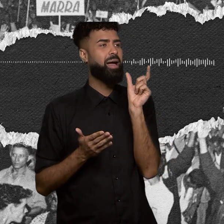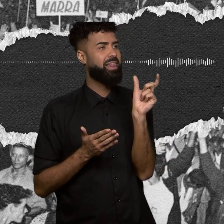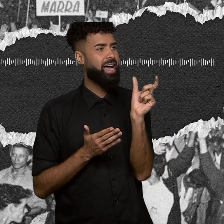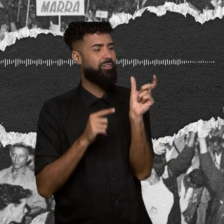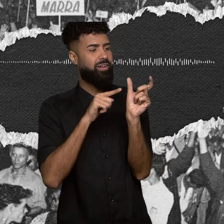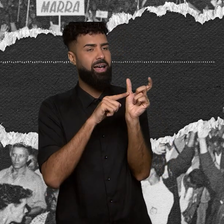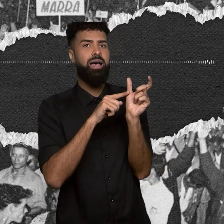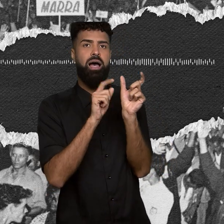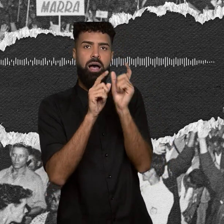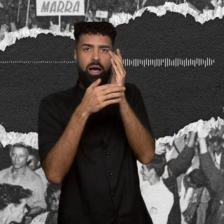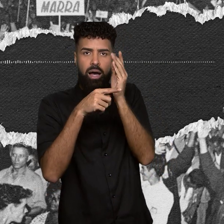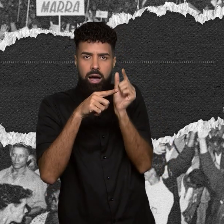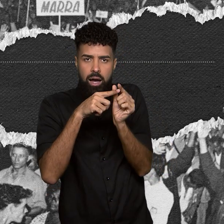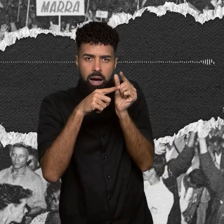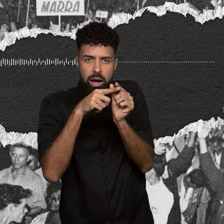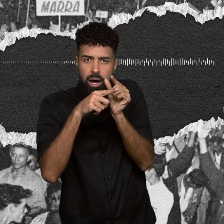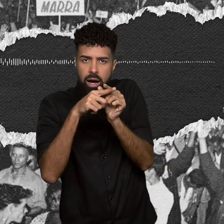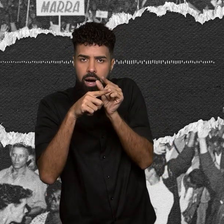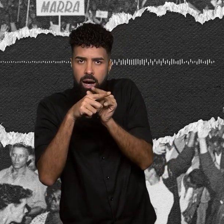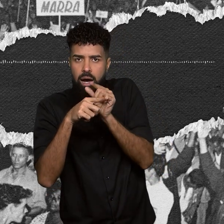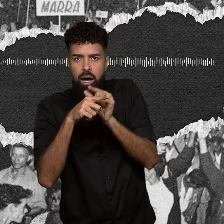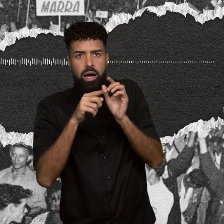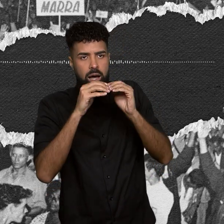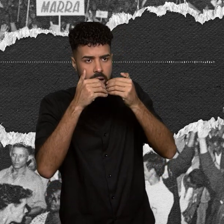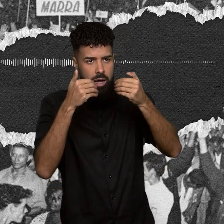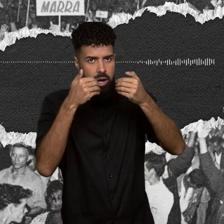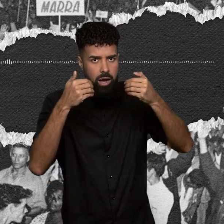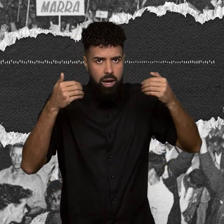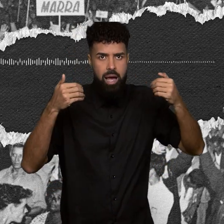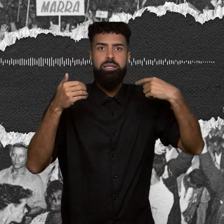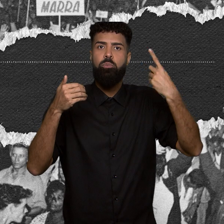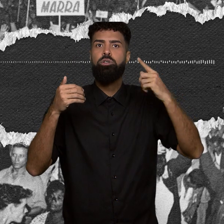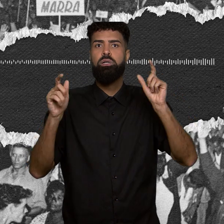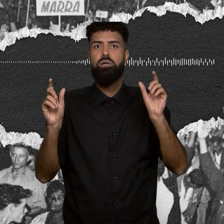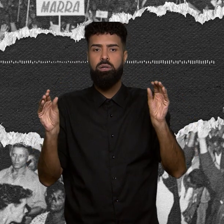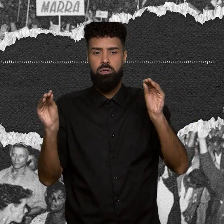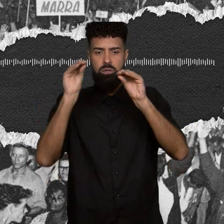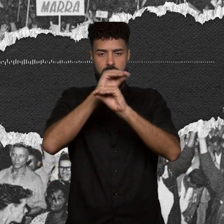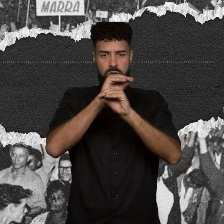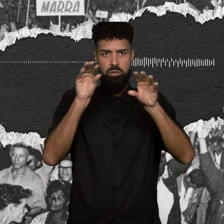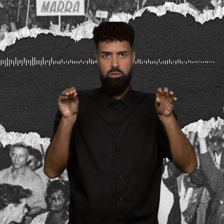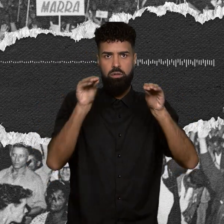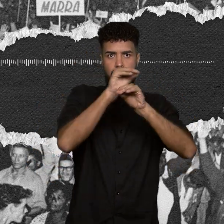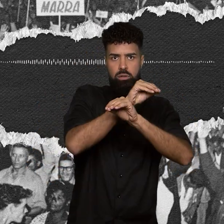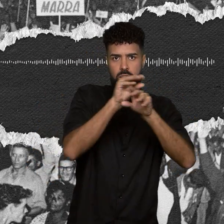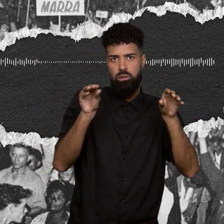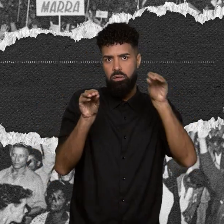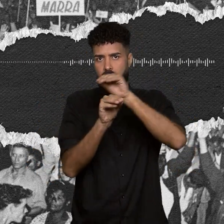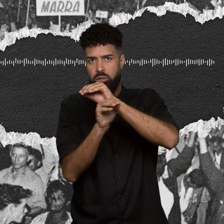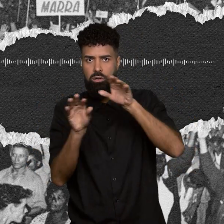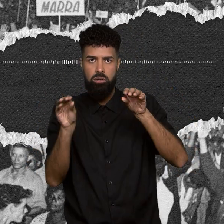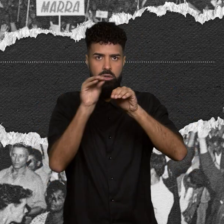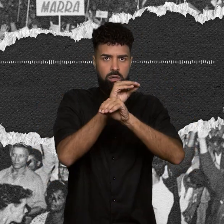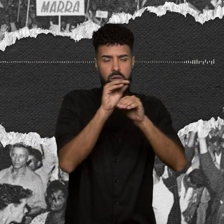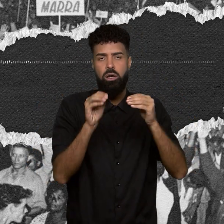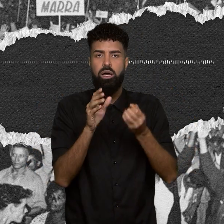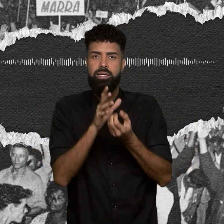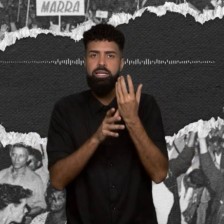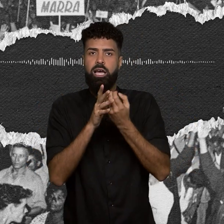desmonta essa palavra em sílabas, depois desenvolve com a família das sílabas e vai formando novas palavras com essas